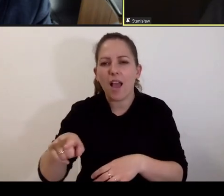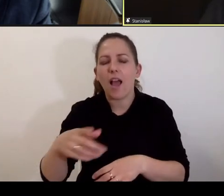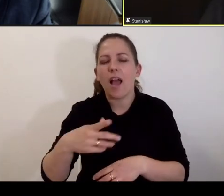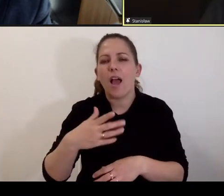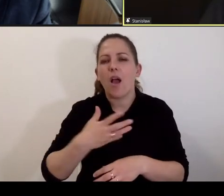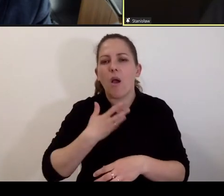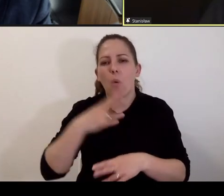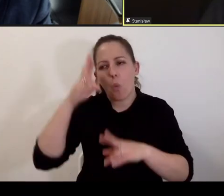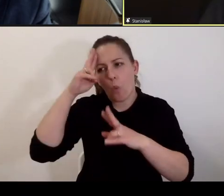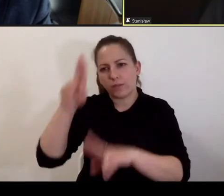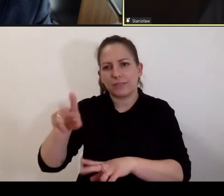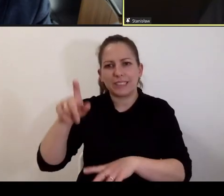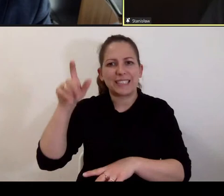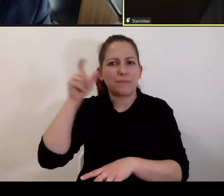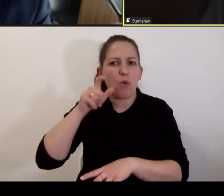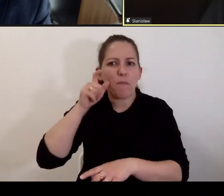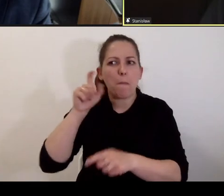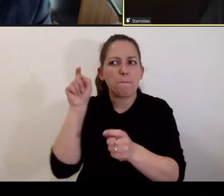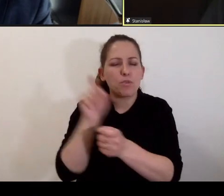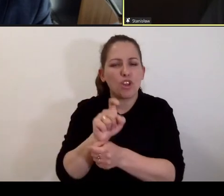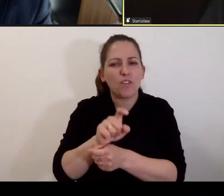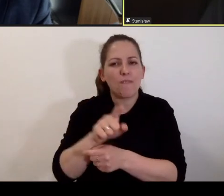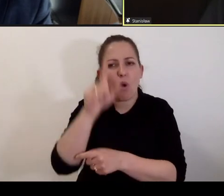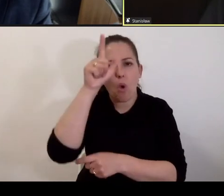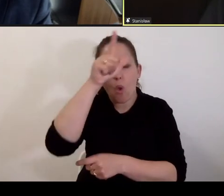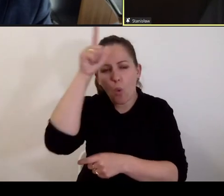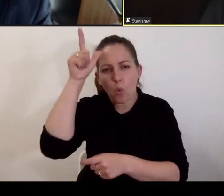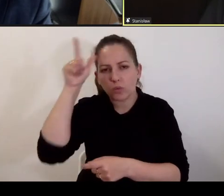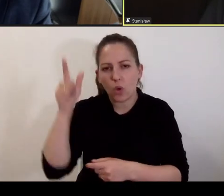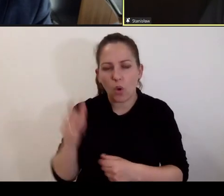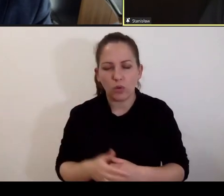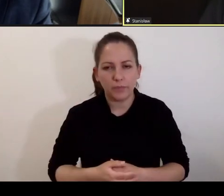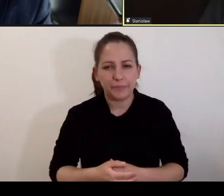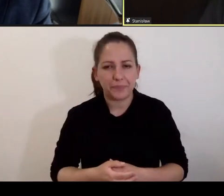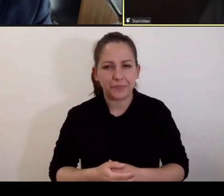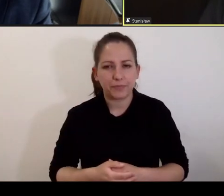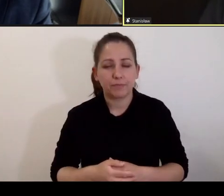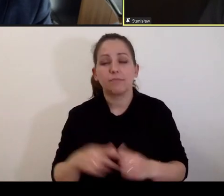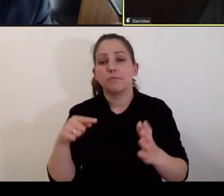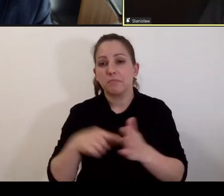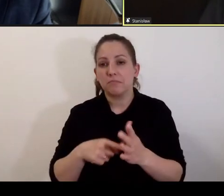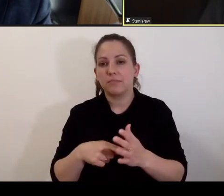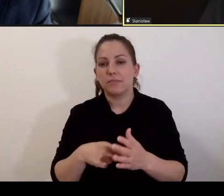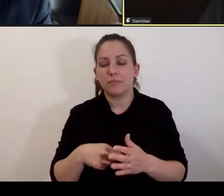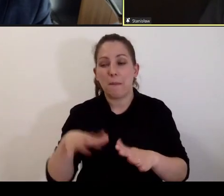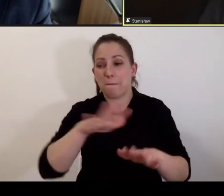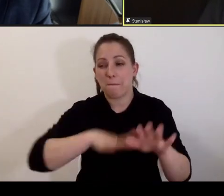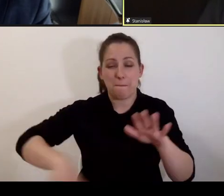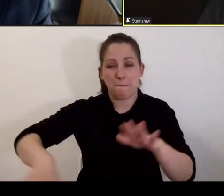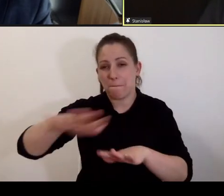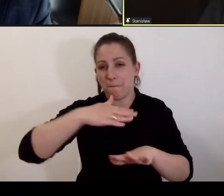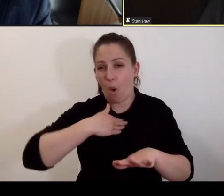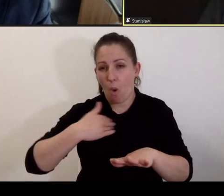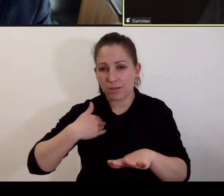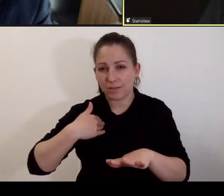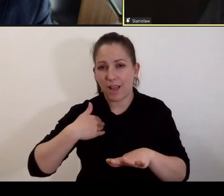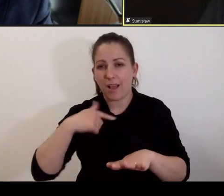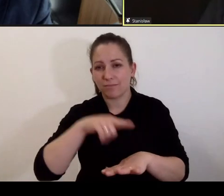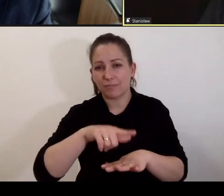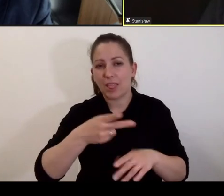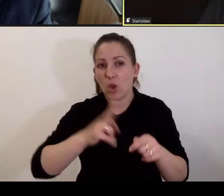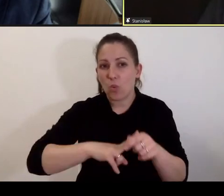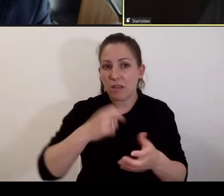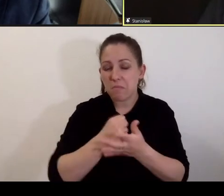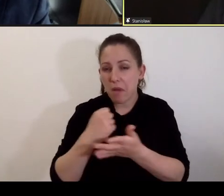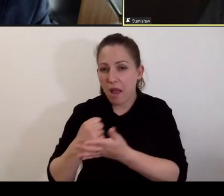za zbrodnie przeciwko ludzkości. To nam na gruncie polskim, na gruncie niektórych spraw,